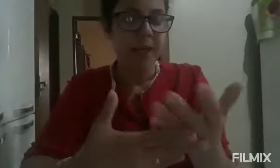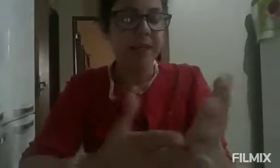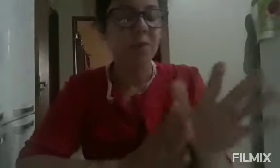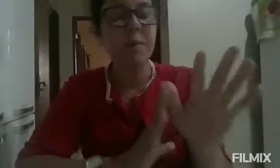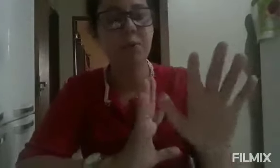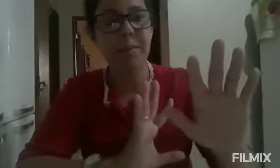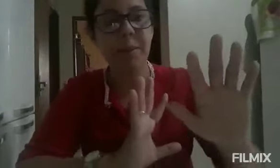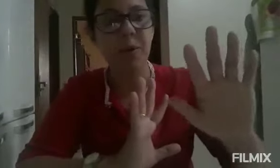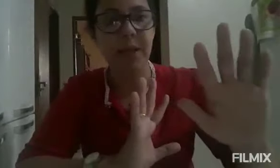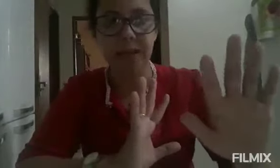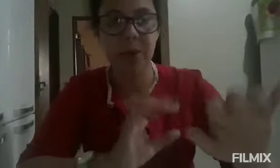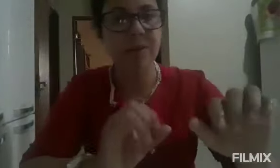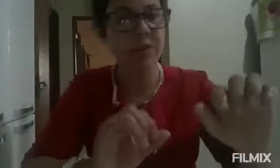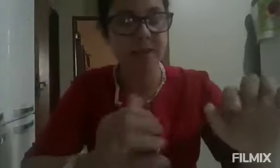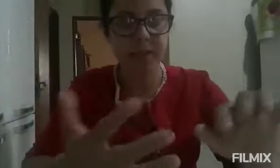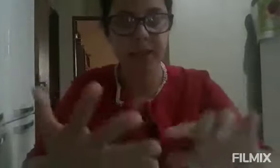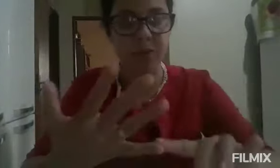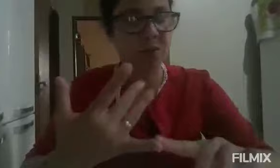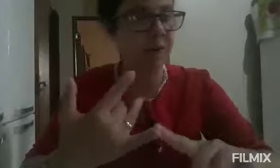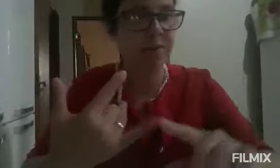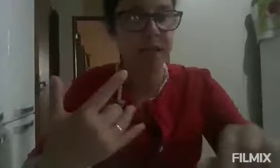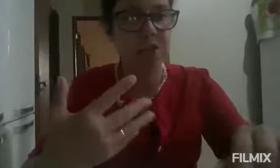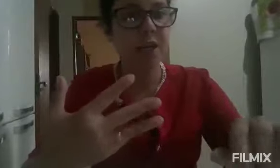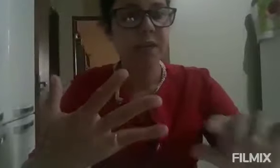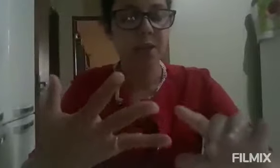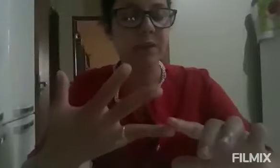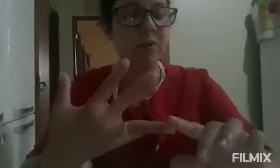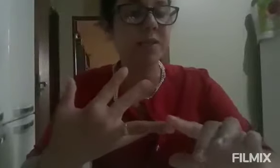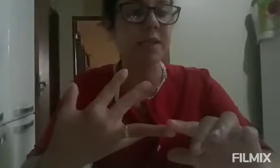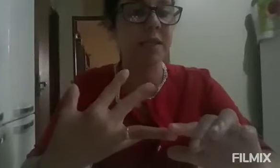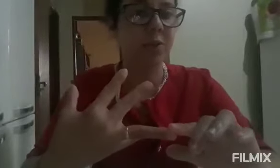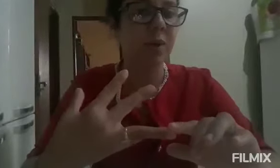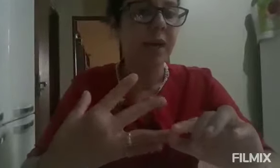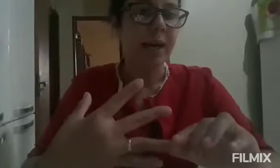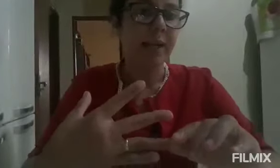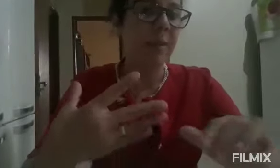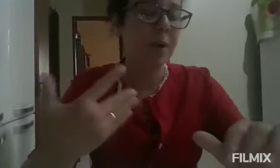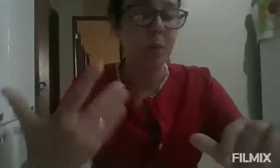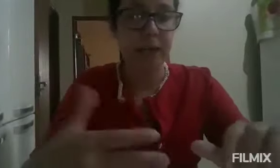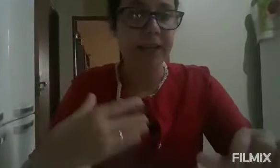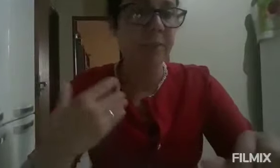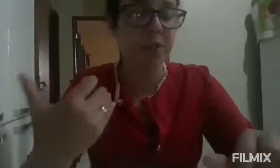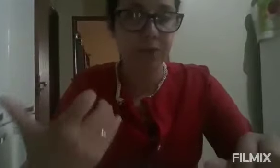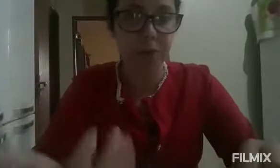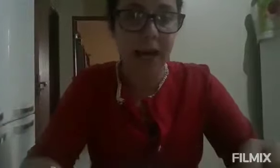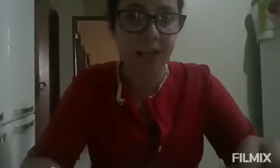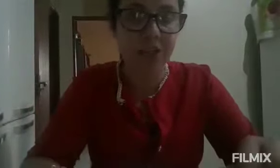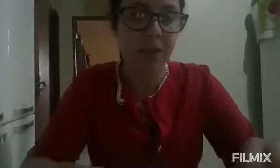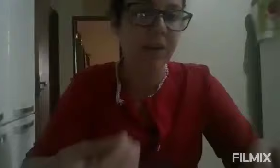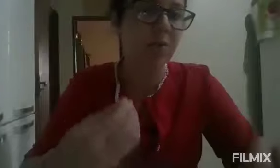Então, minha mão não abria por nada, eu não estava conseguindo escovar os dentes, não estava conseguindo, até para ir ao banheiro era uma dificuldade, não estava